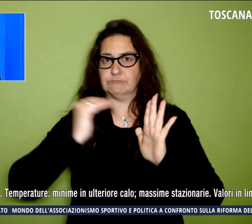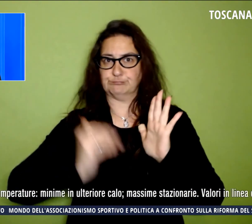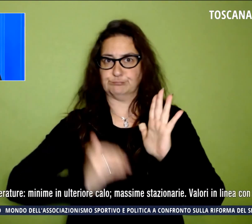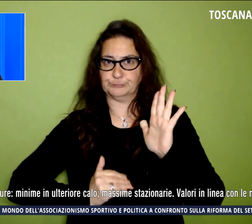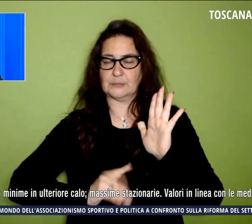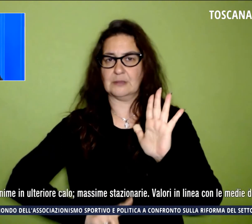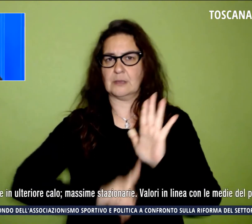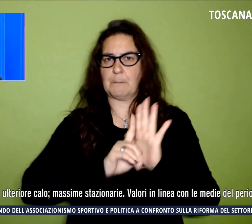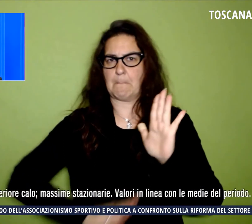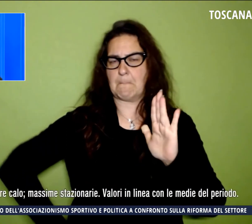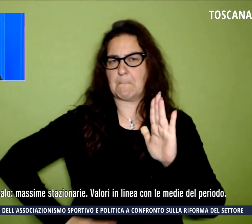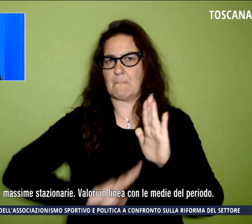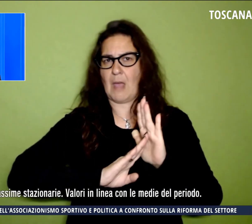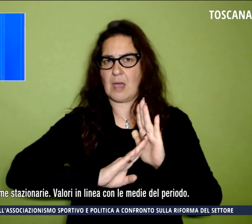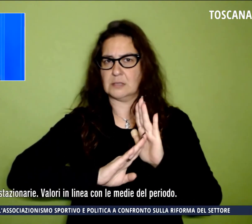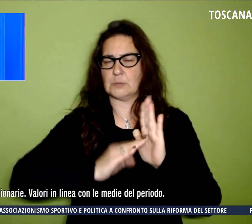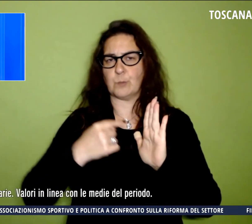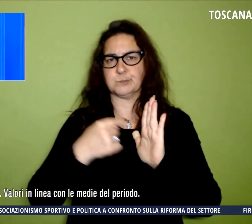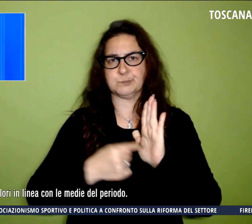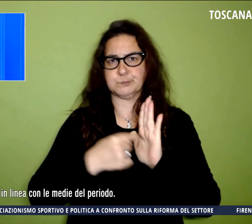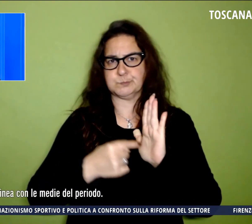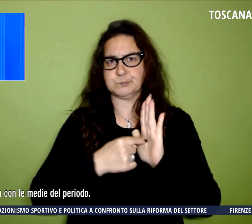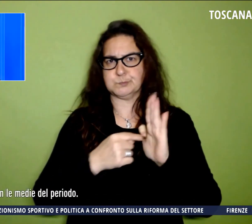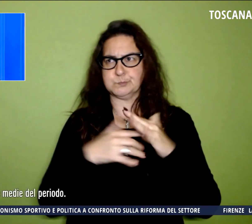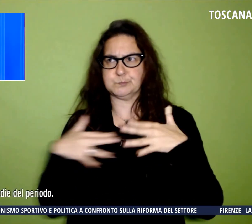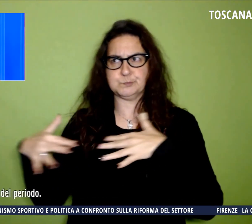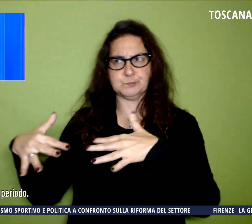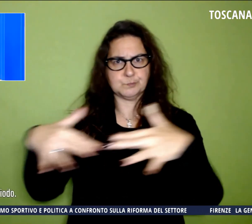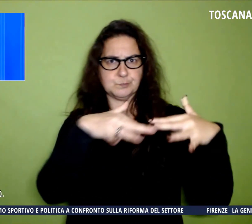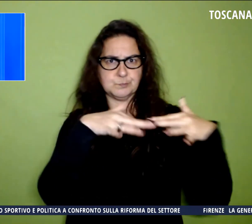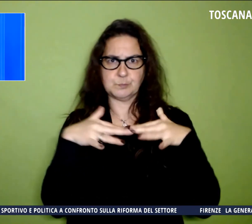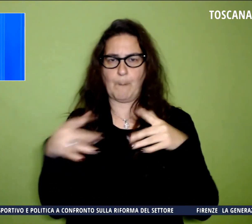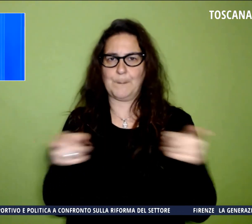stazionarie con valori in linea con le medie del periodo.